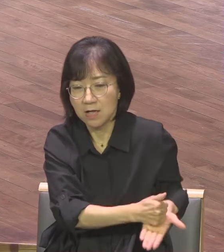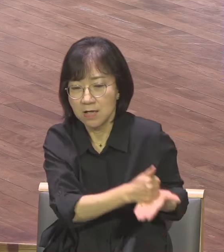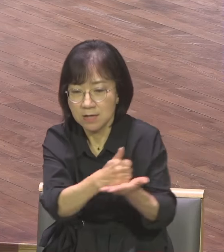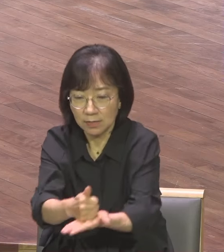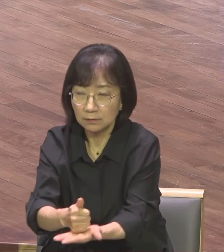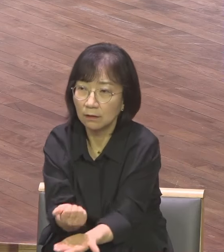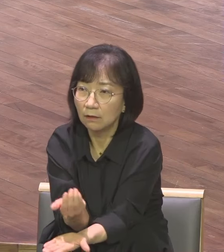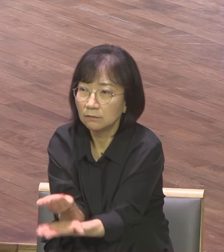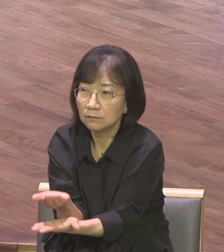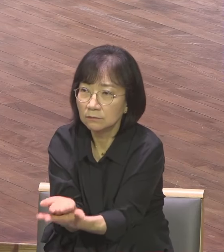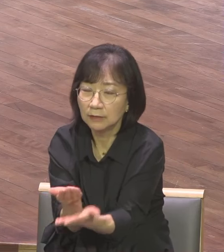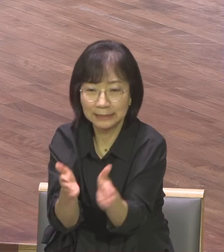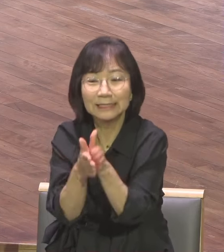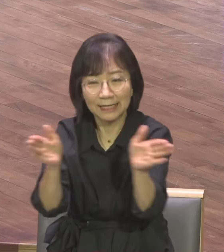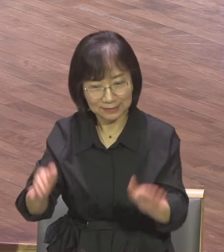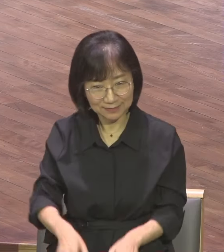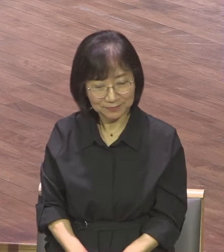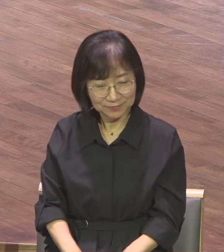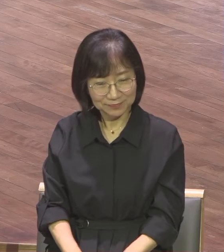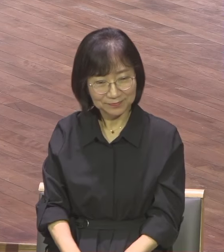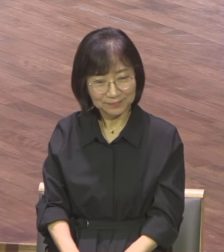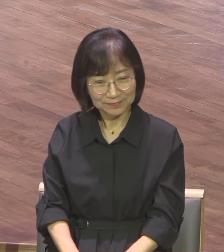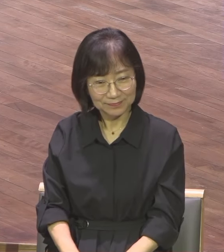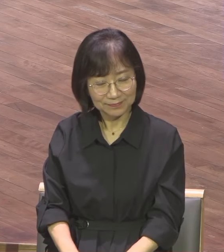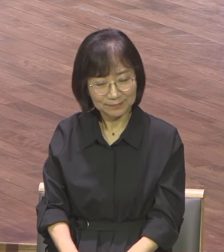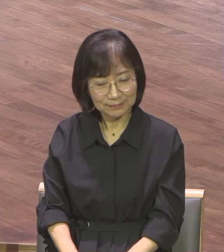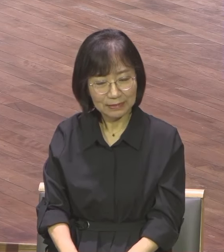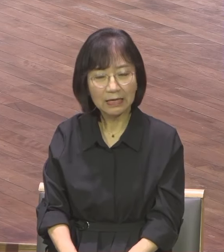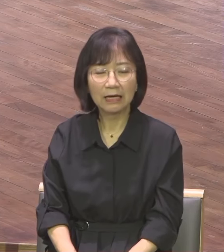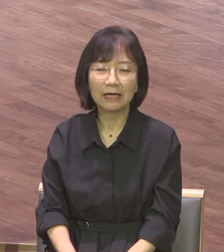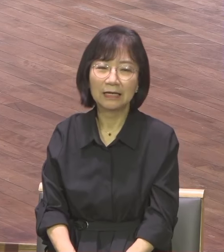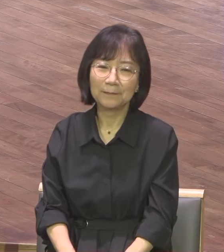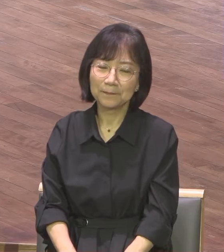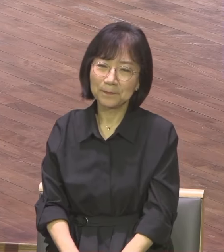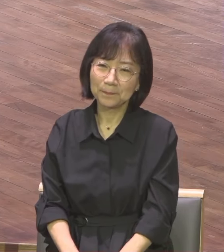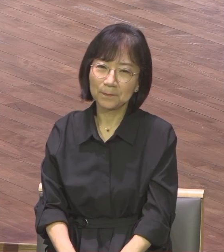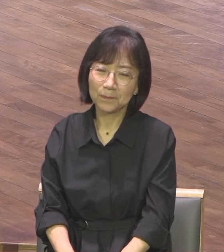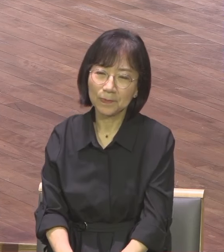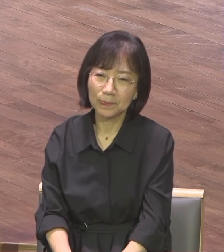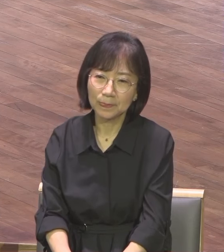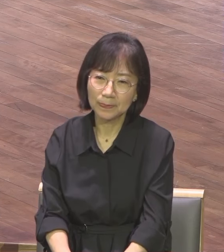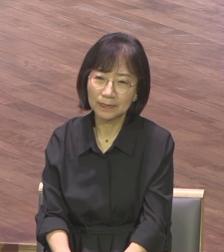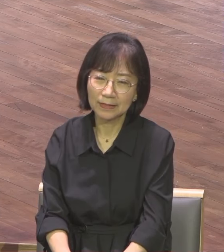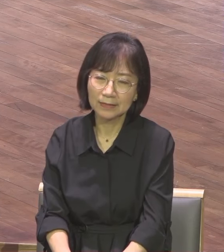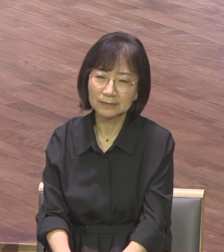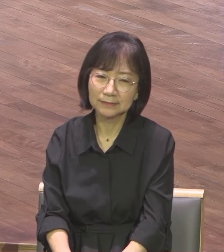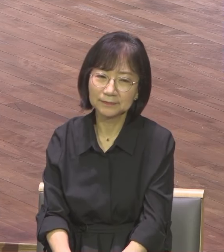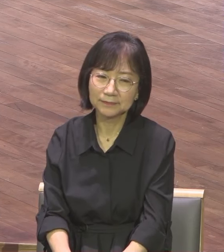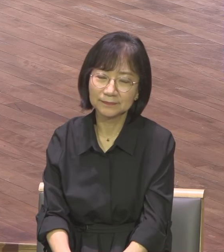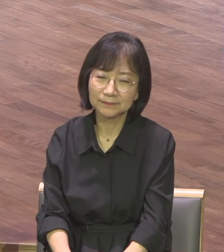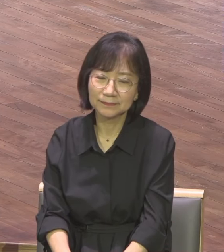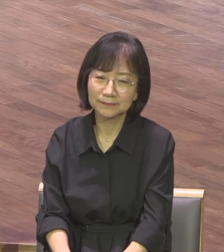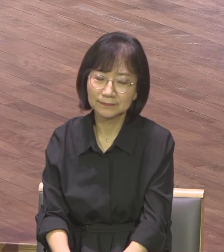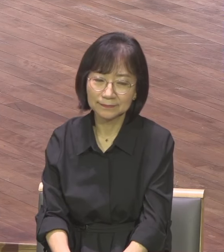제가 말씀을 묵상하는 가운데 봉사한 사람이 있지만 이 사람이 나름대로 재력 가요